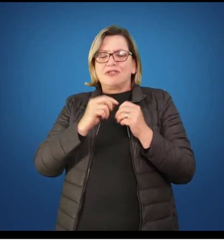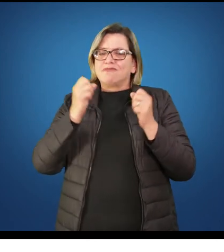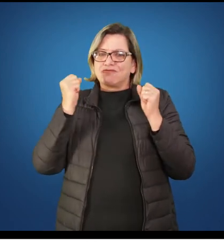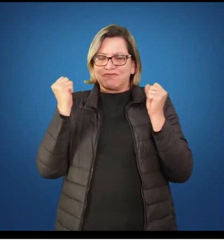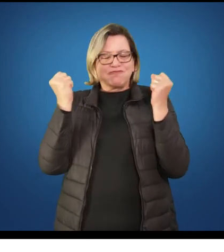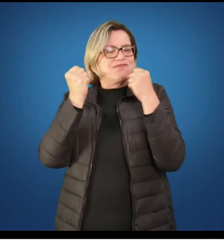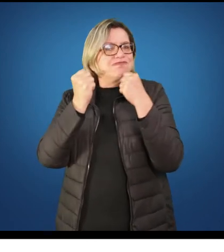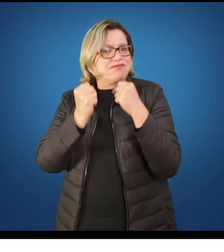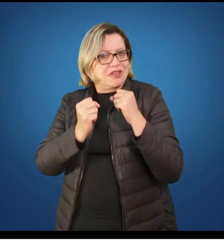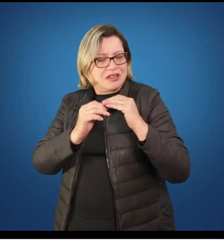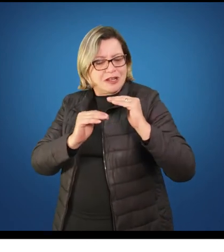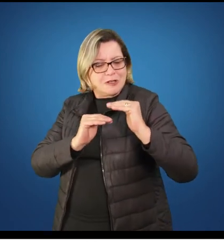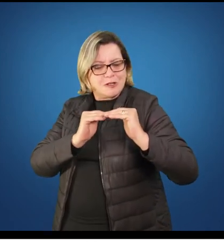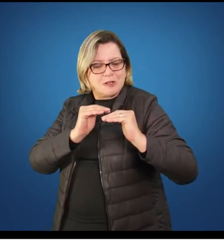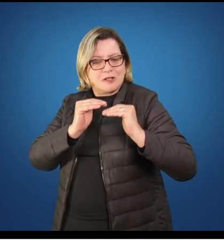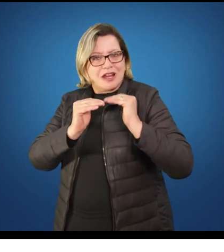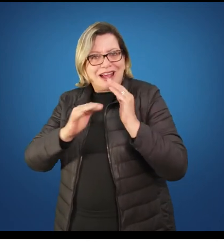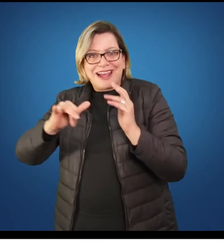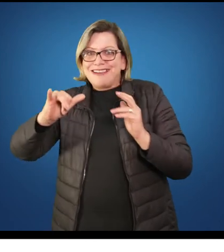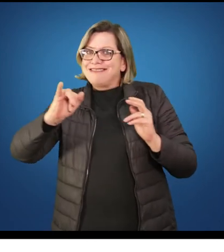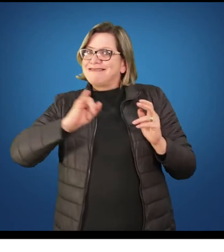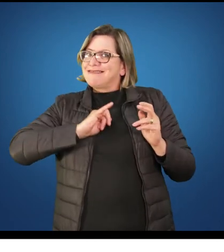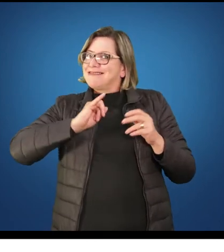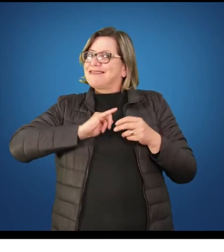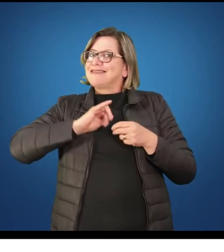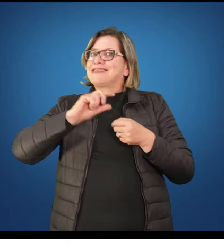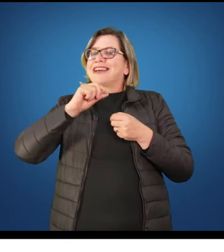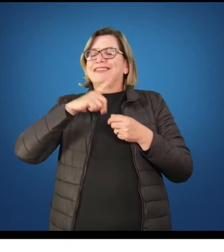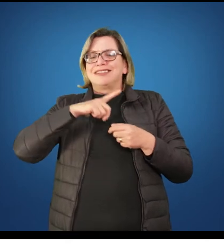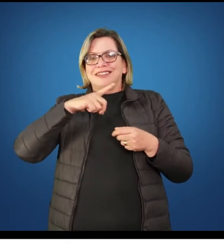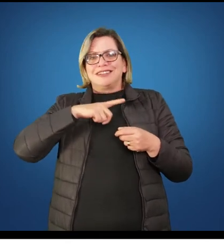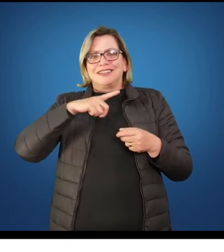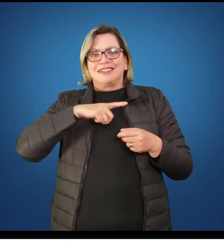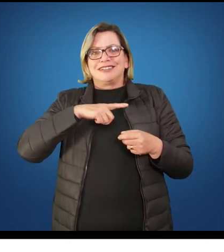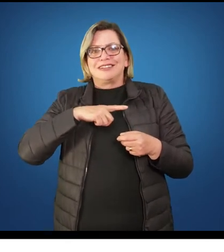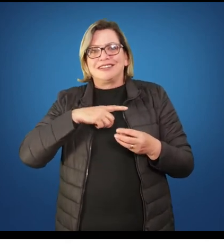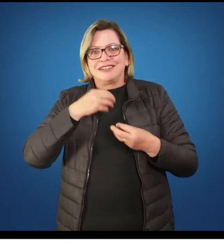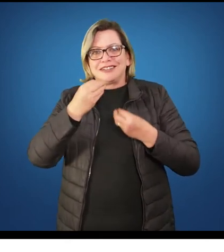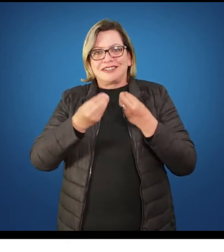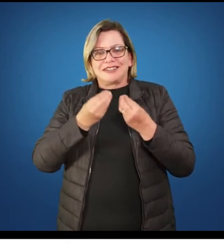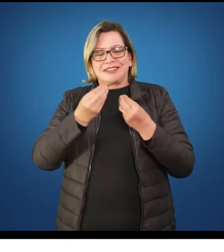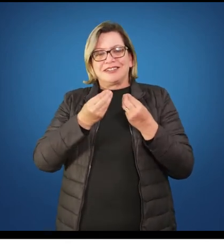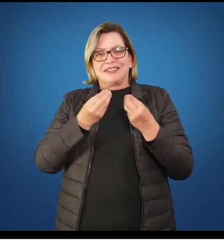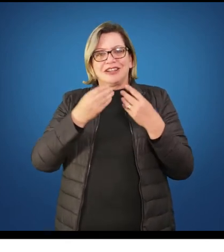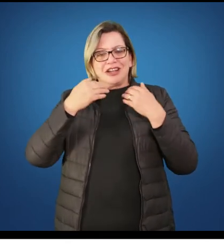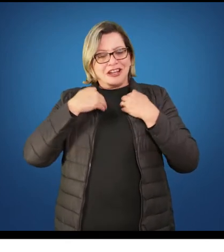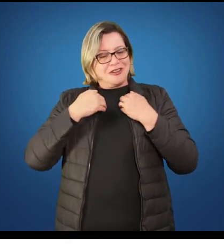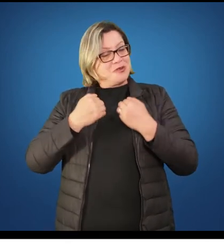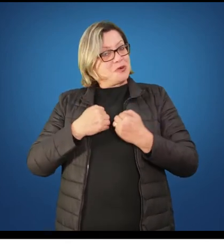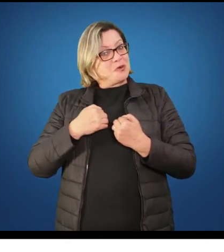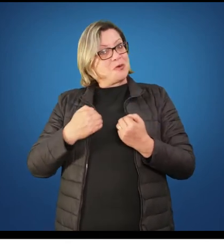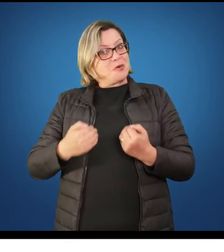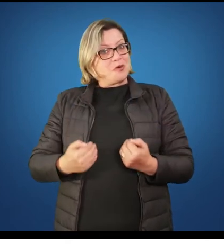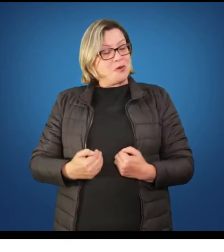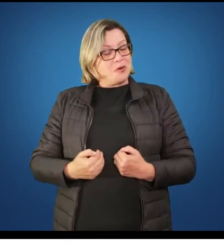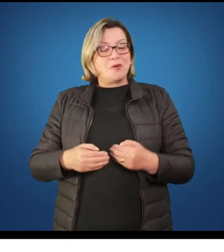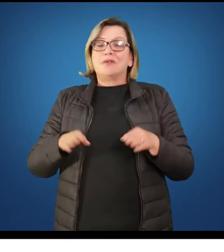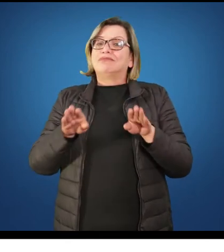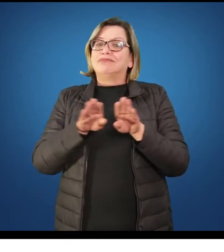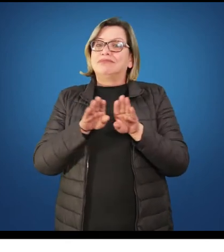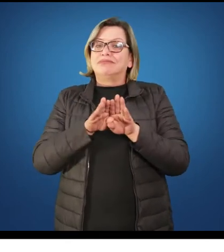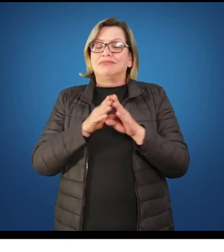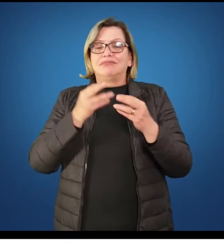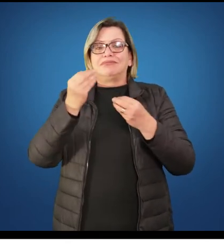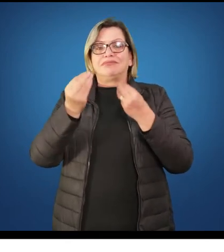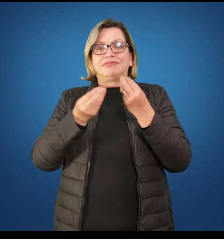eles. No sentido, como eu já disse anteriormente, que a criança vai estar sempre feliz, sempre querendo correr, sempre querendo pular, enquanto que o adolescente vai querer